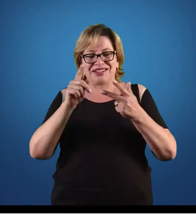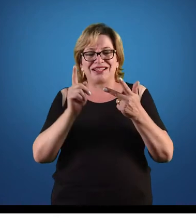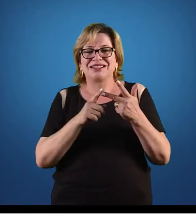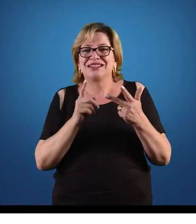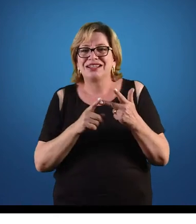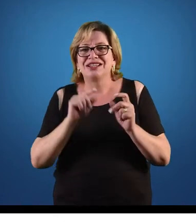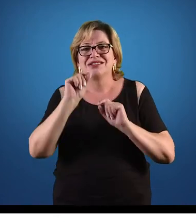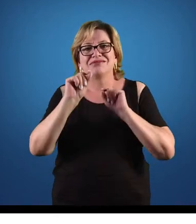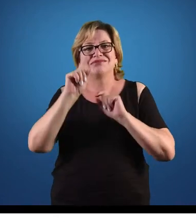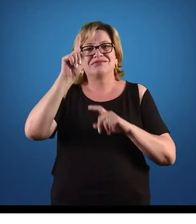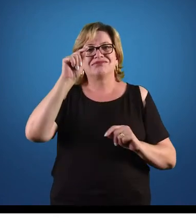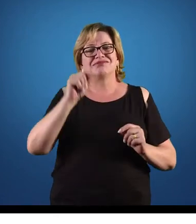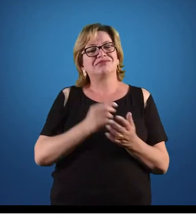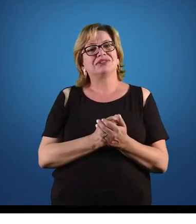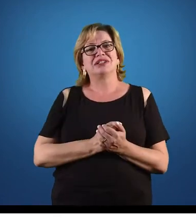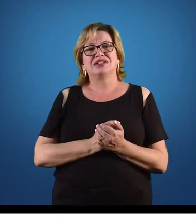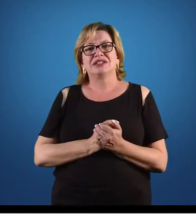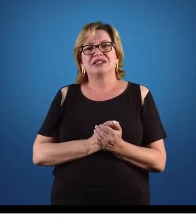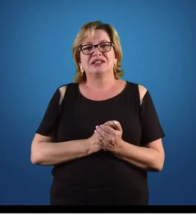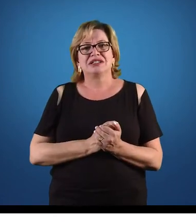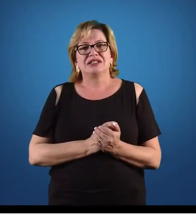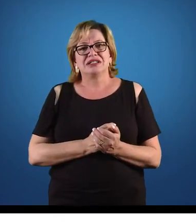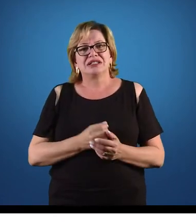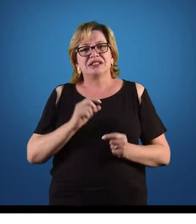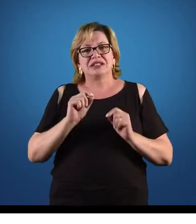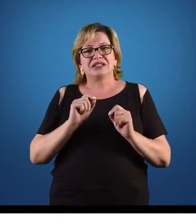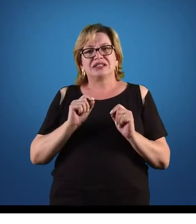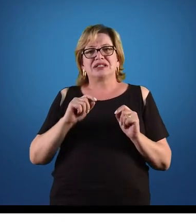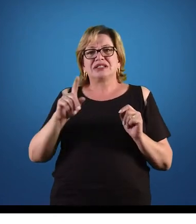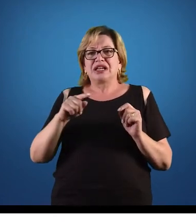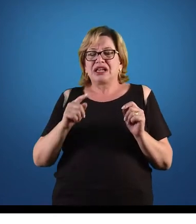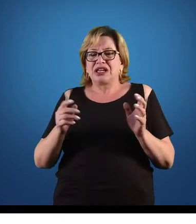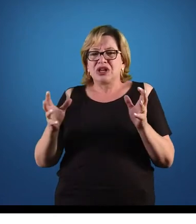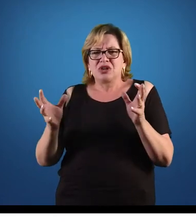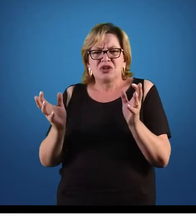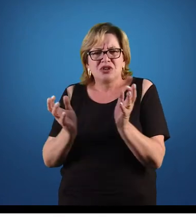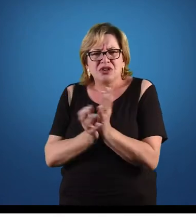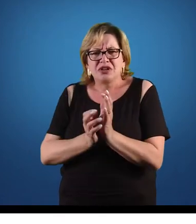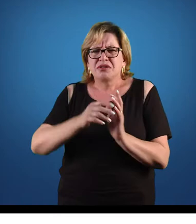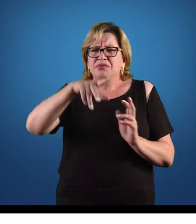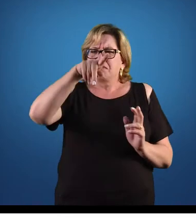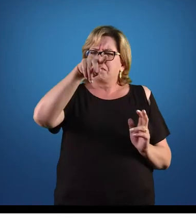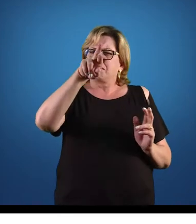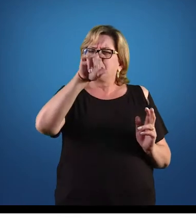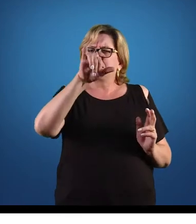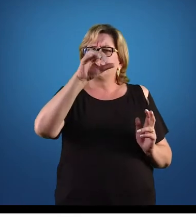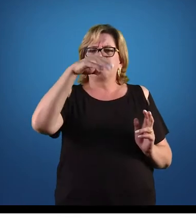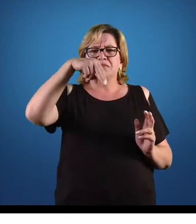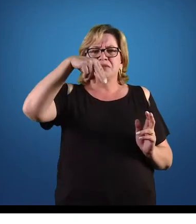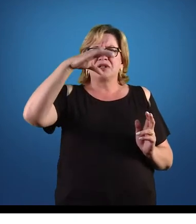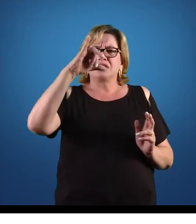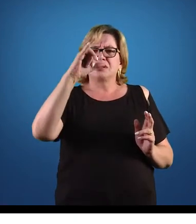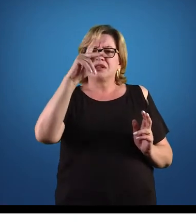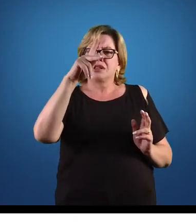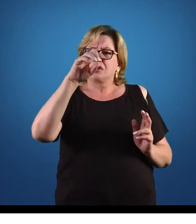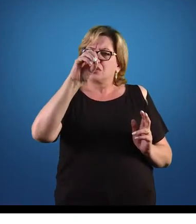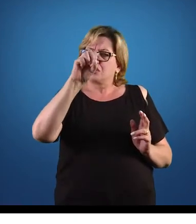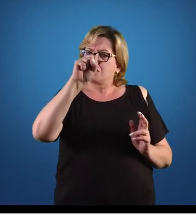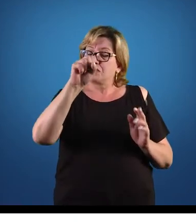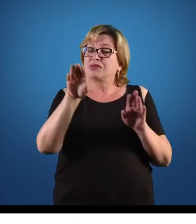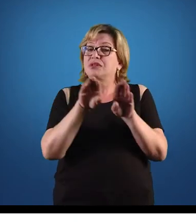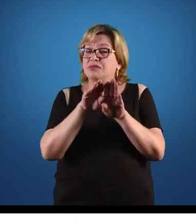econômica, o que é? Então, podemos, assim, chamar que são o conjunto de princípios e regras que são